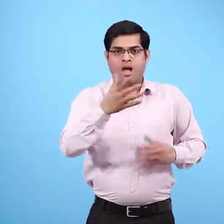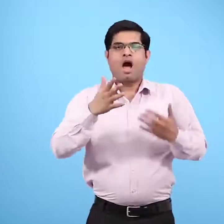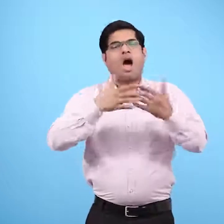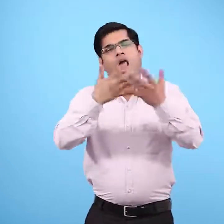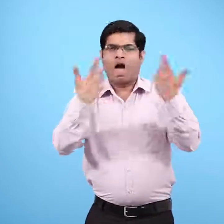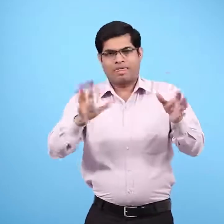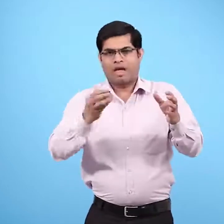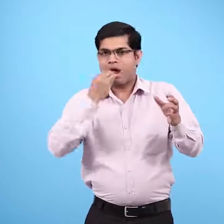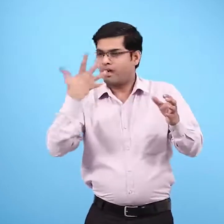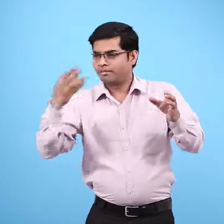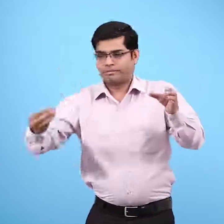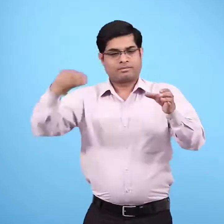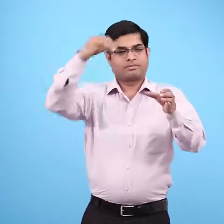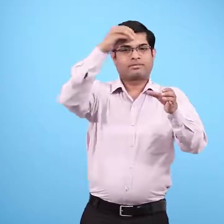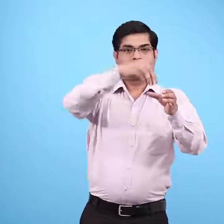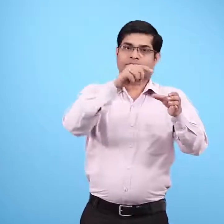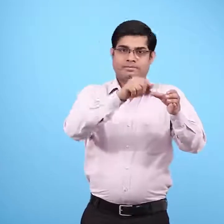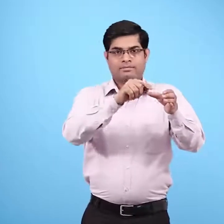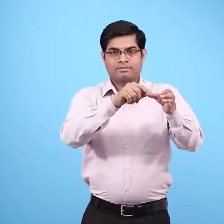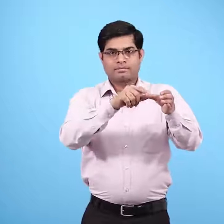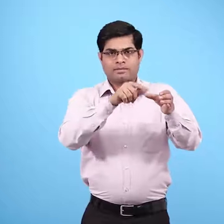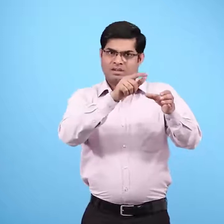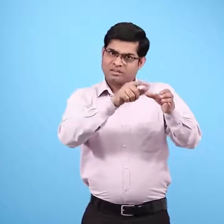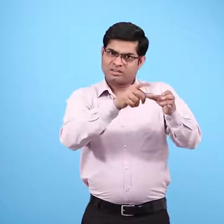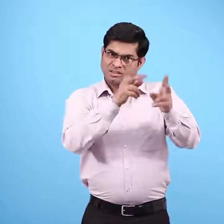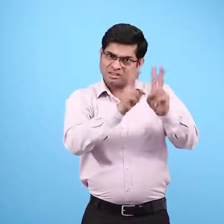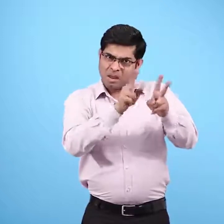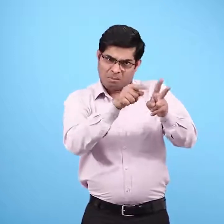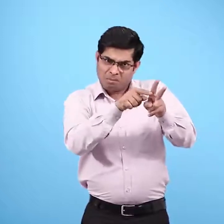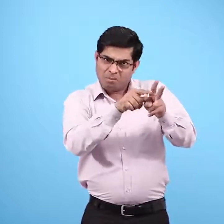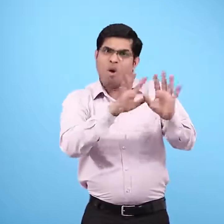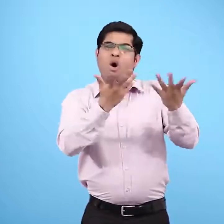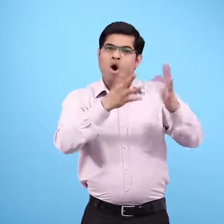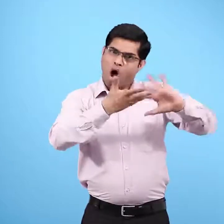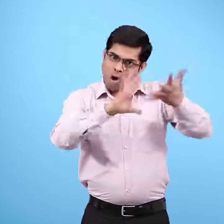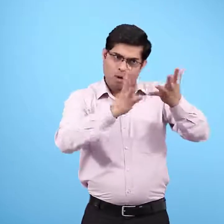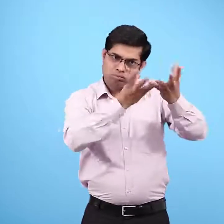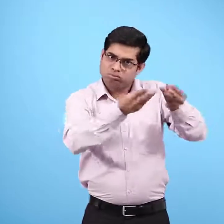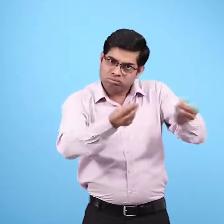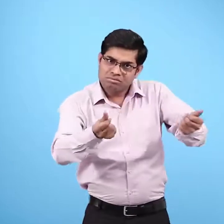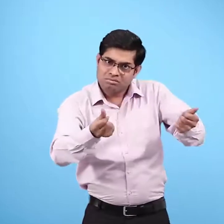और खाने की कोई चीज जुबो कर उसमें रख दी जाए तो क्या वह पड़ी-पड़ी बच जाएगी?